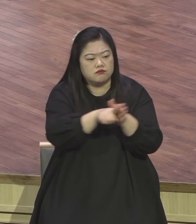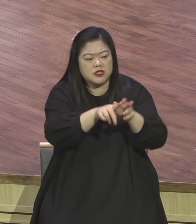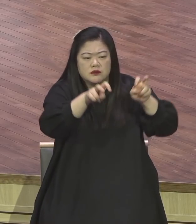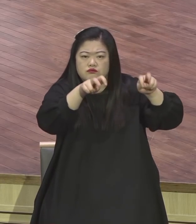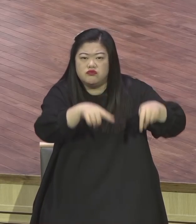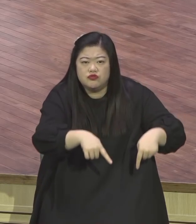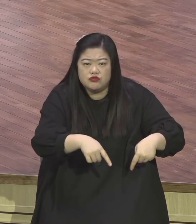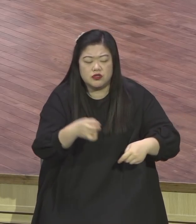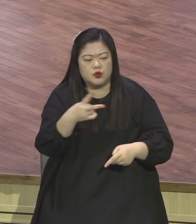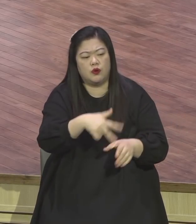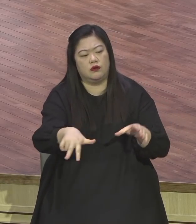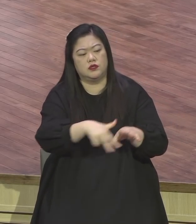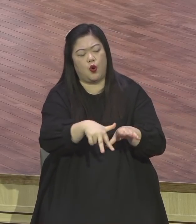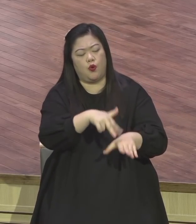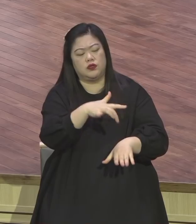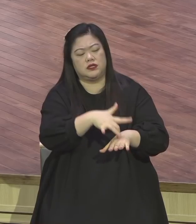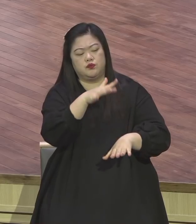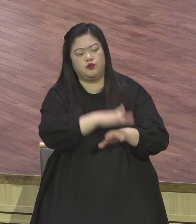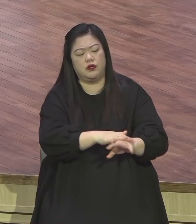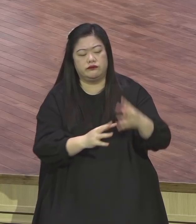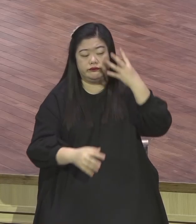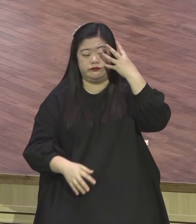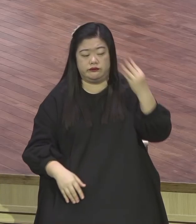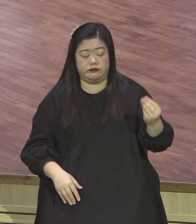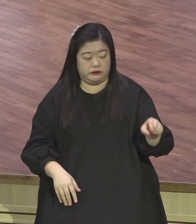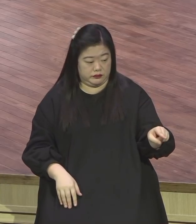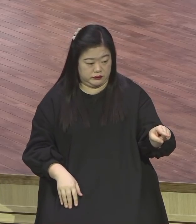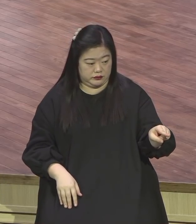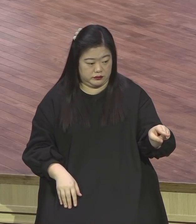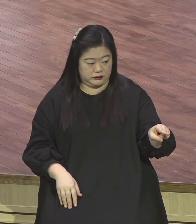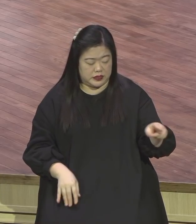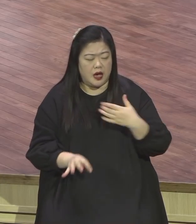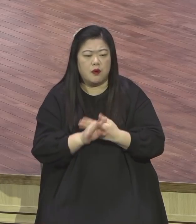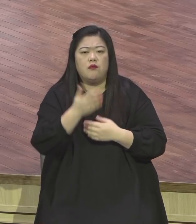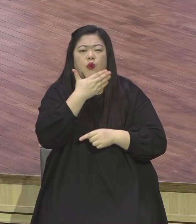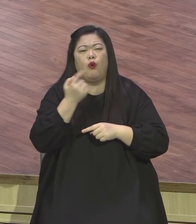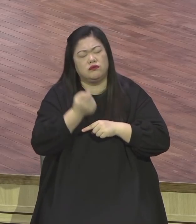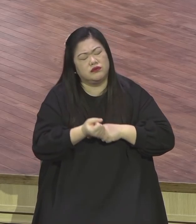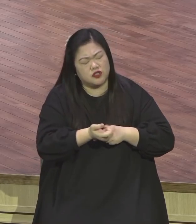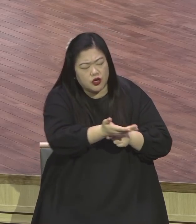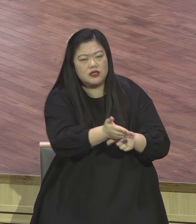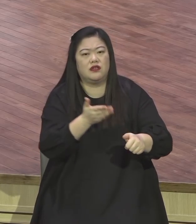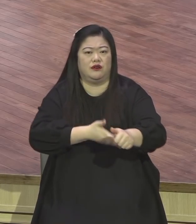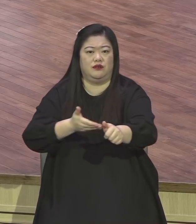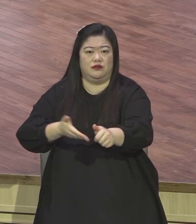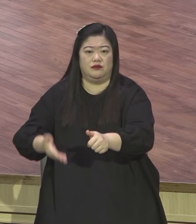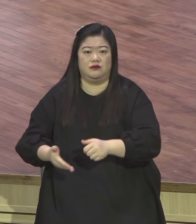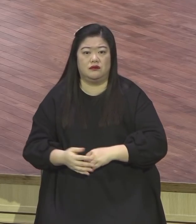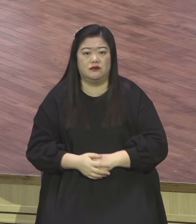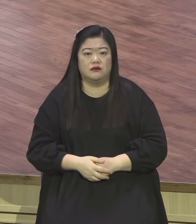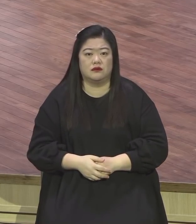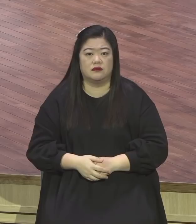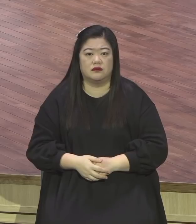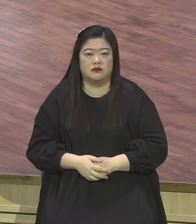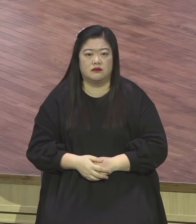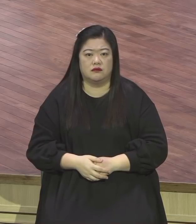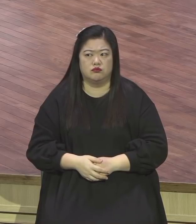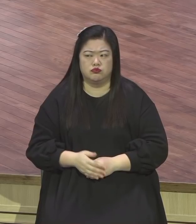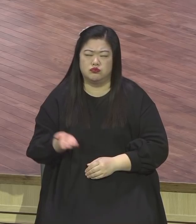하나님 음성인 줄 알고 복음 전하시기 바랍니다 듣거나 말거나 상관없어 나는